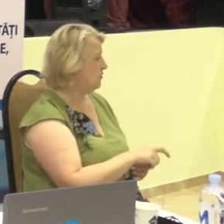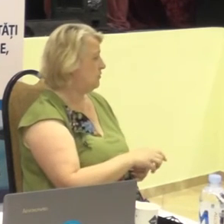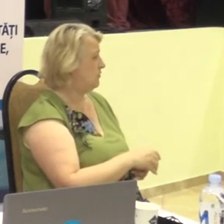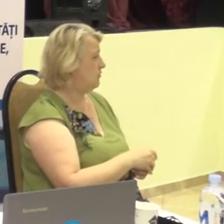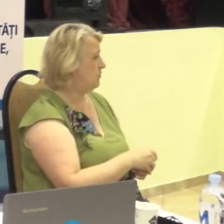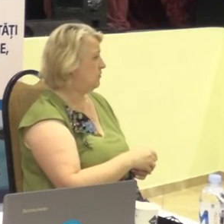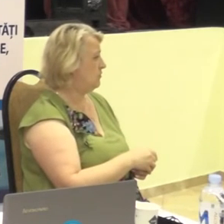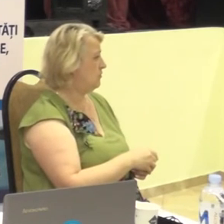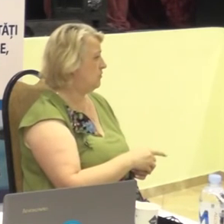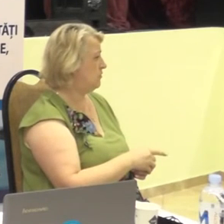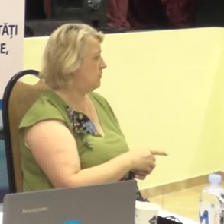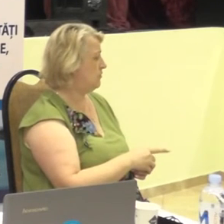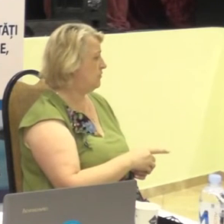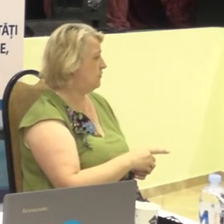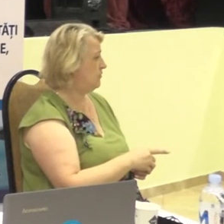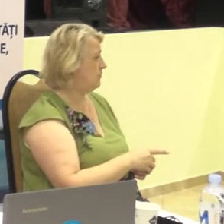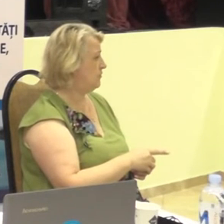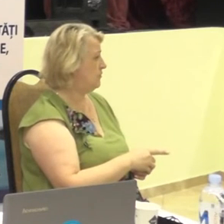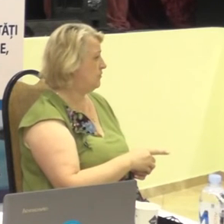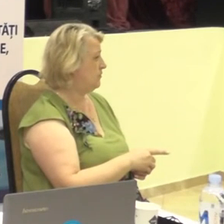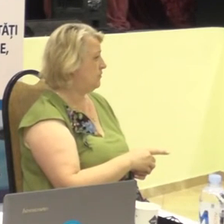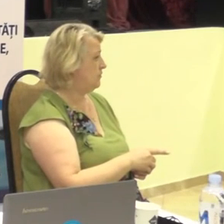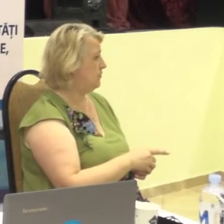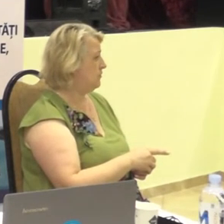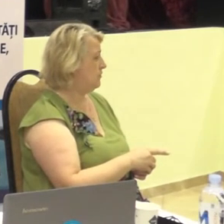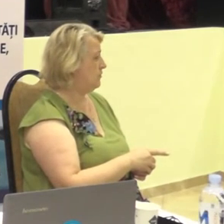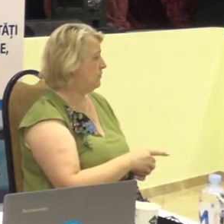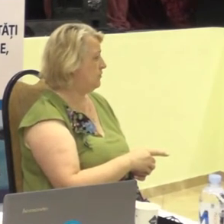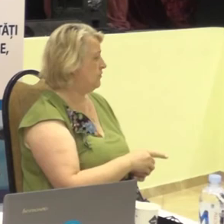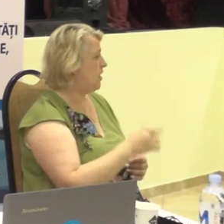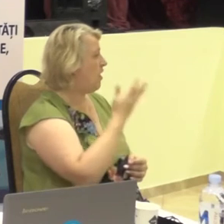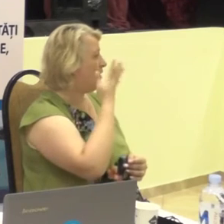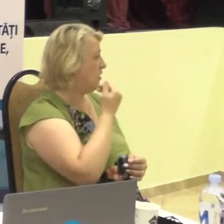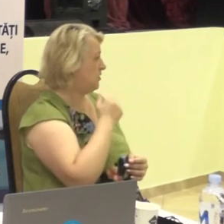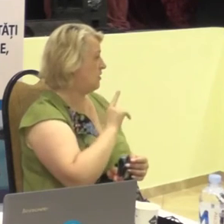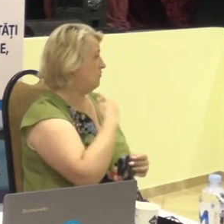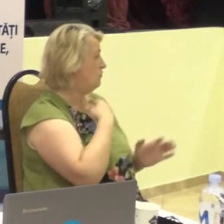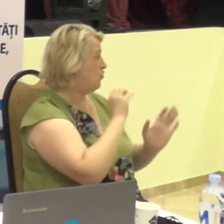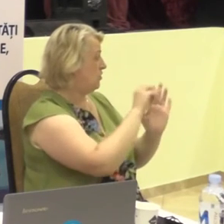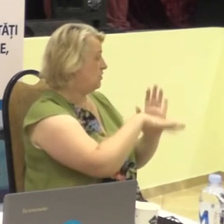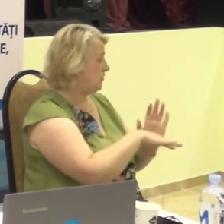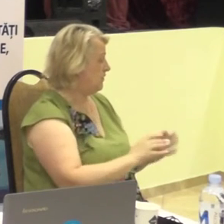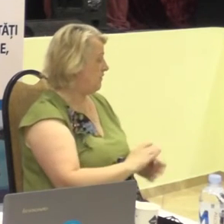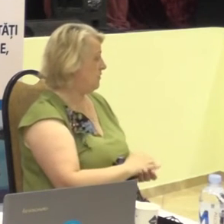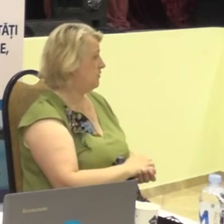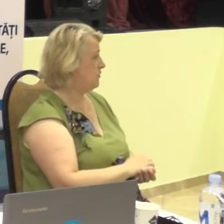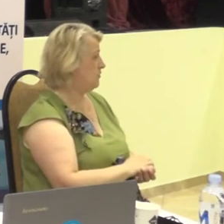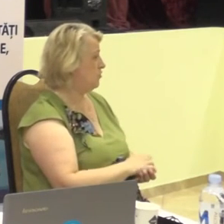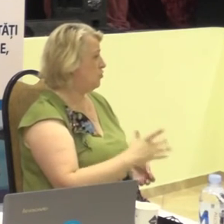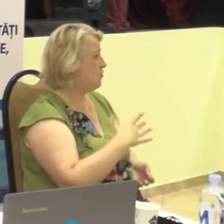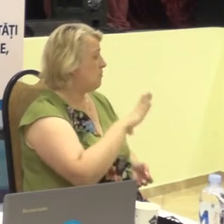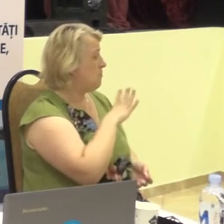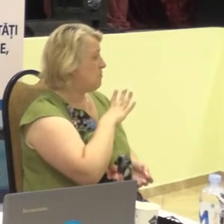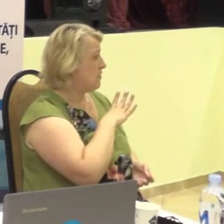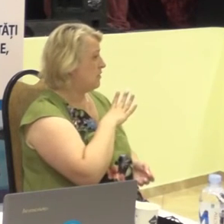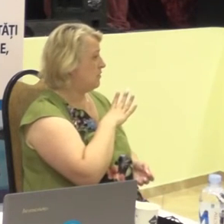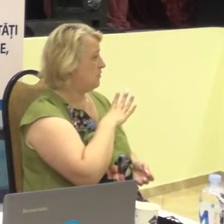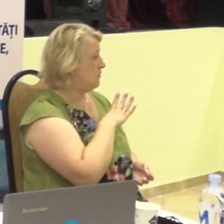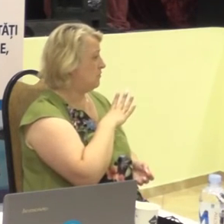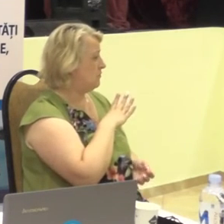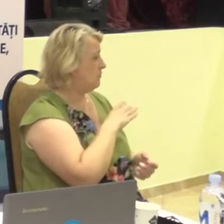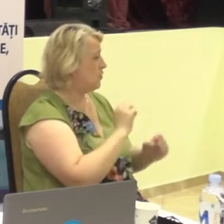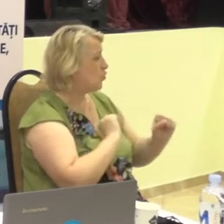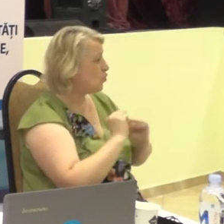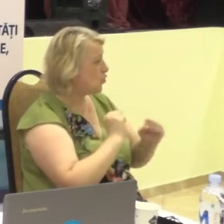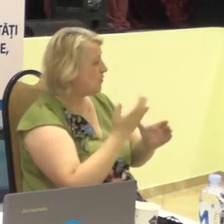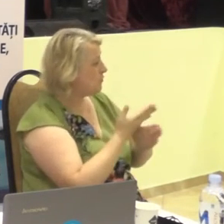că când merg la secția de votare, să fie direcționați